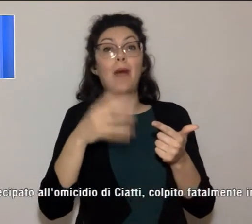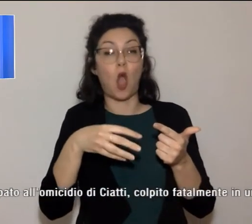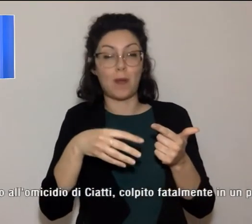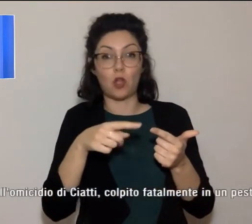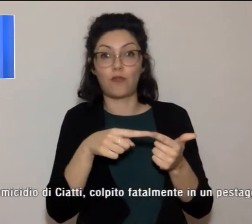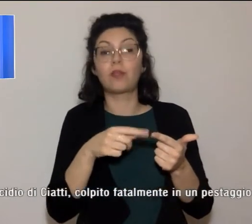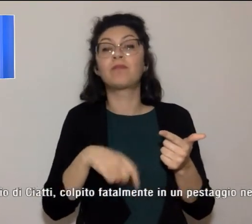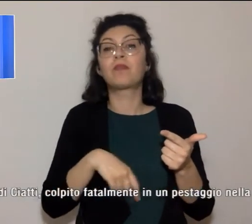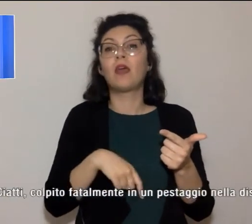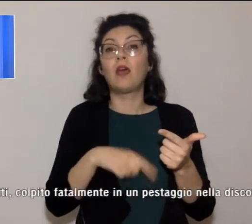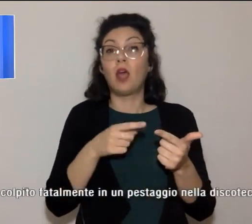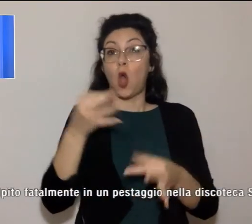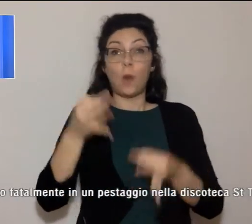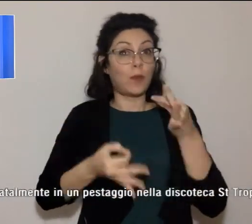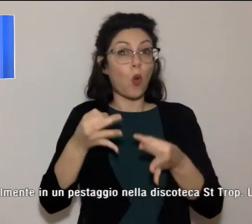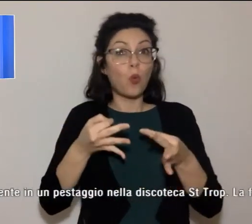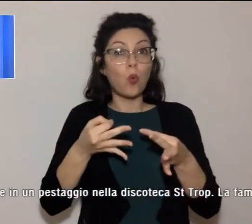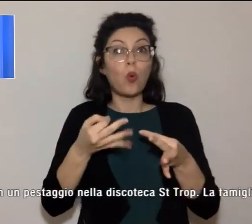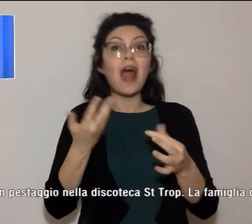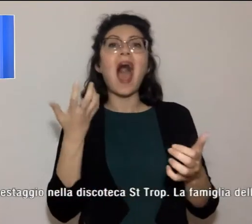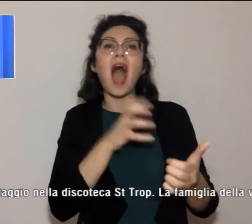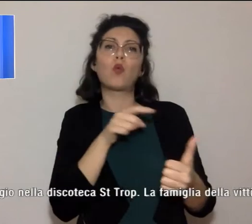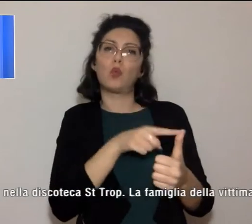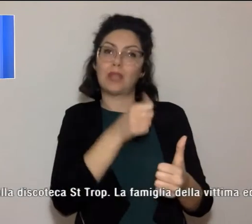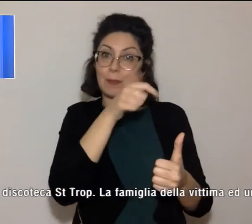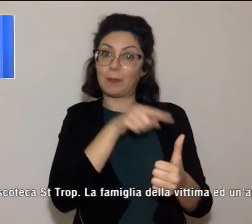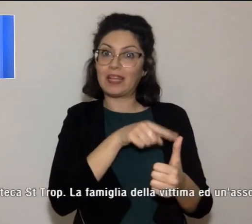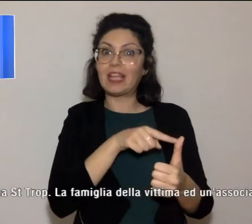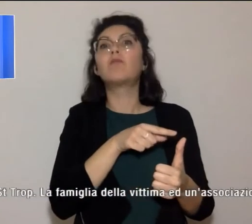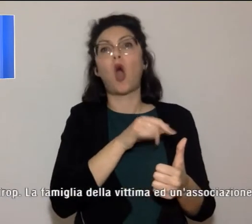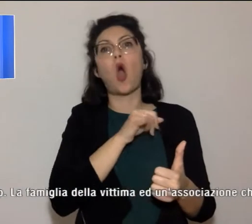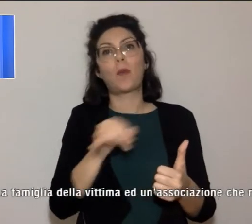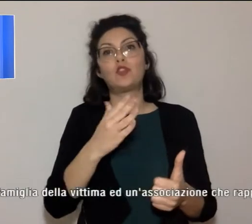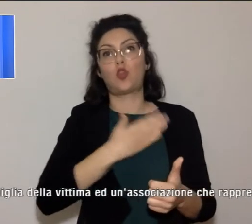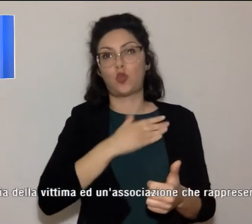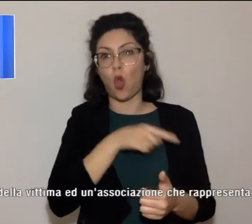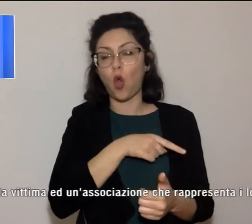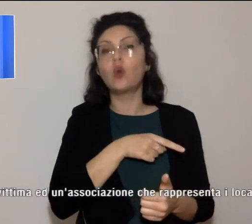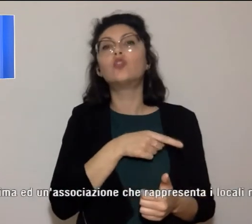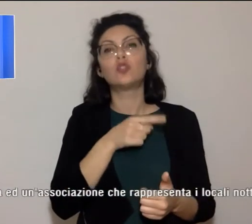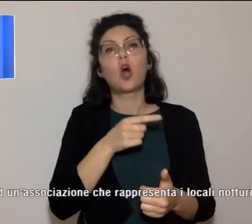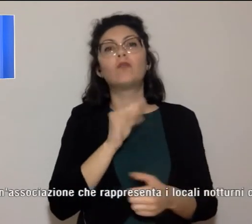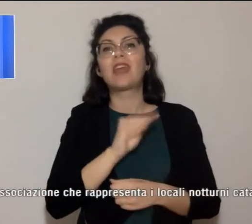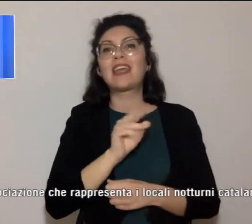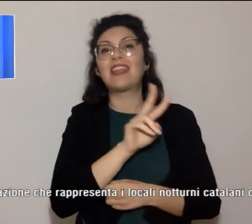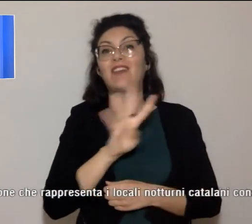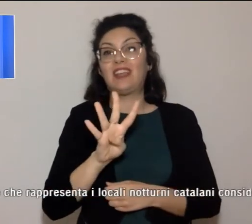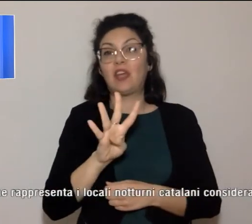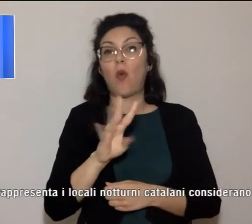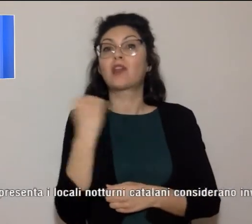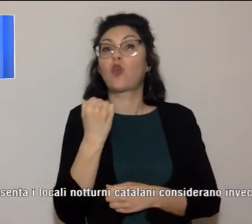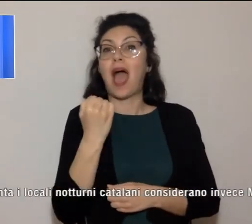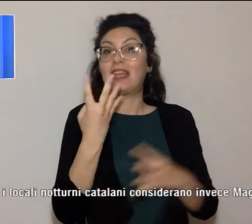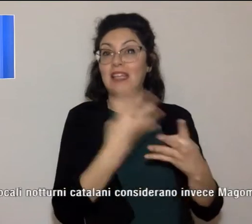procura accusa Bissultanov di omicidio doloso e chiede una pena di 24 anni di carcere mentre non